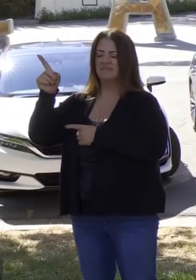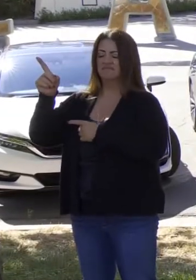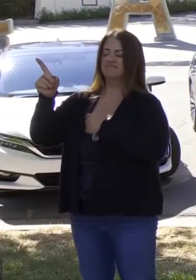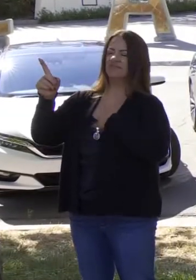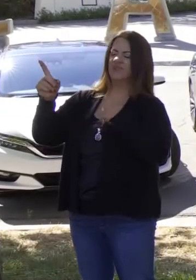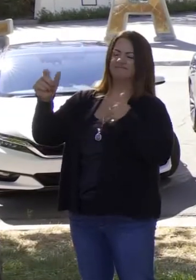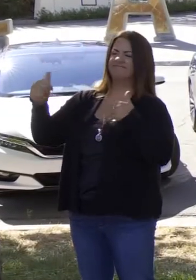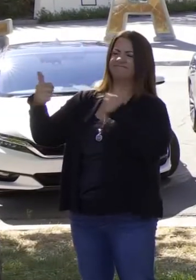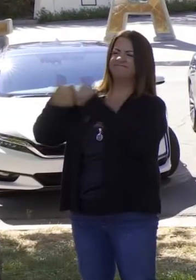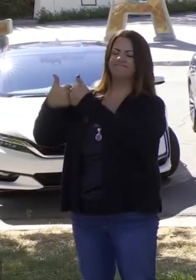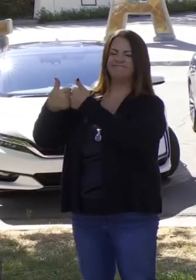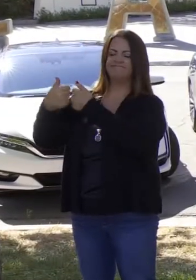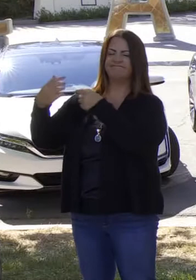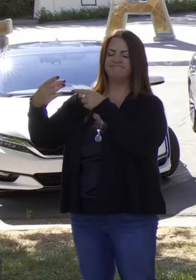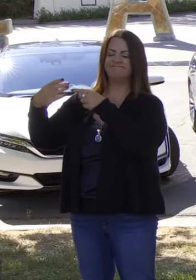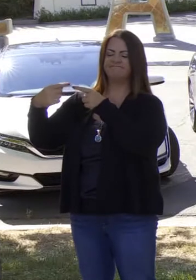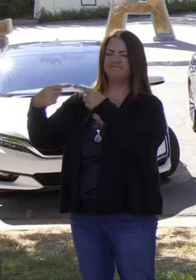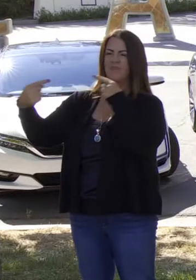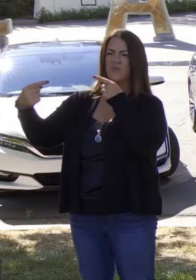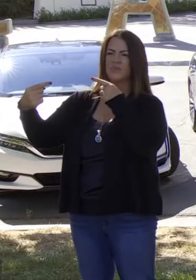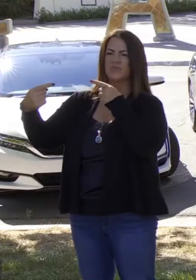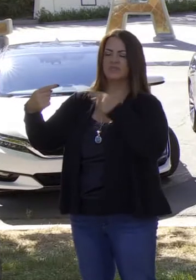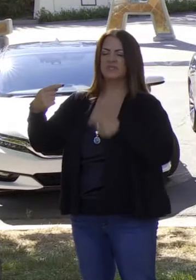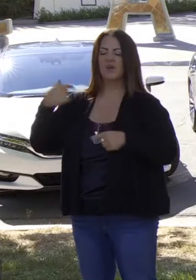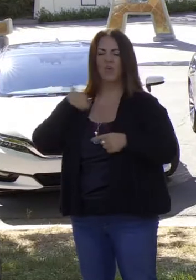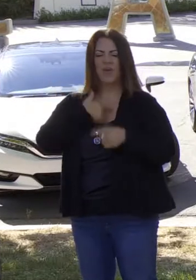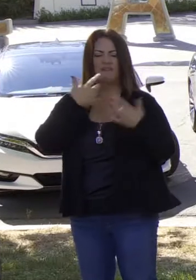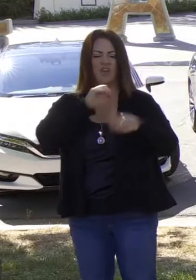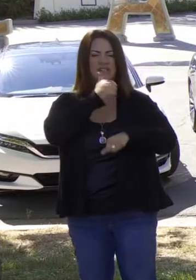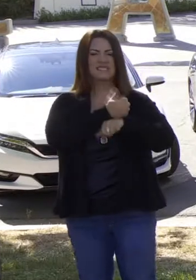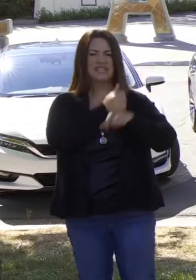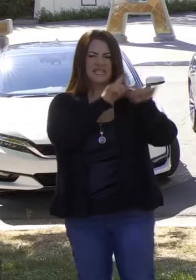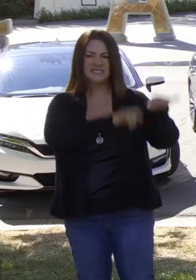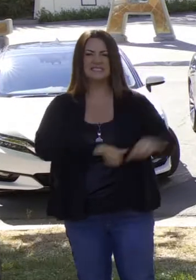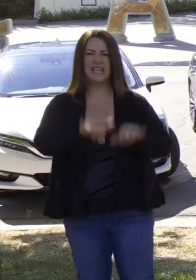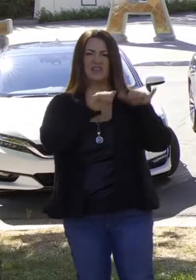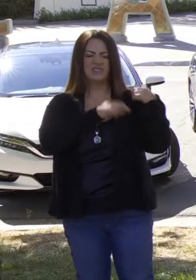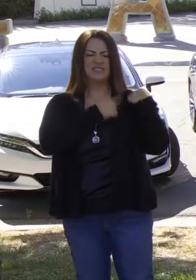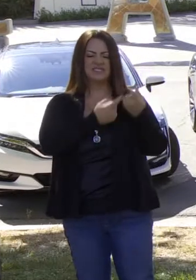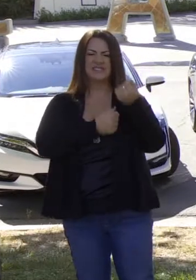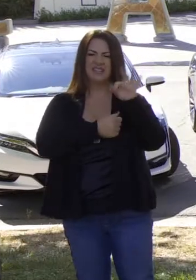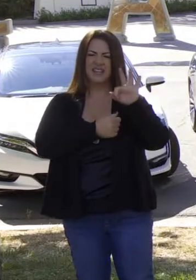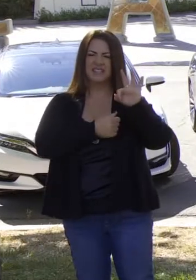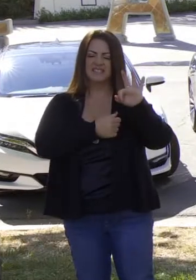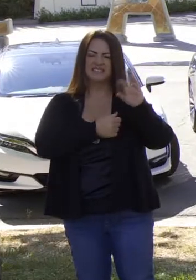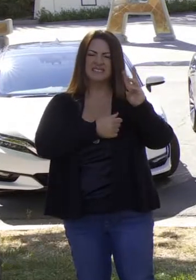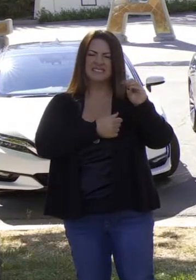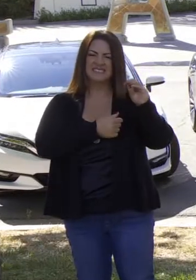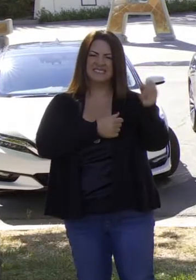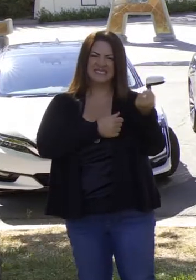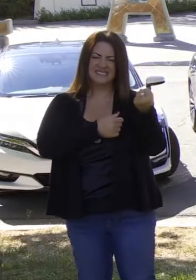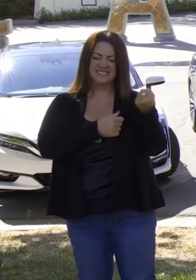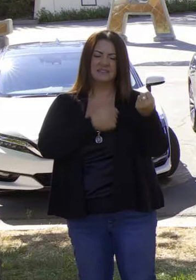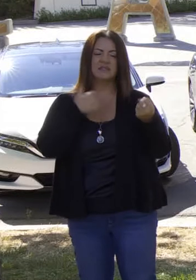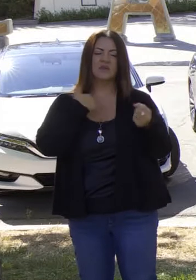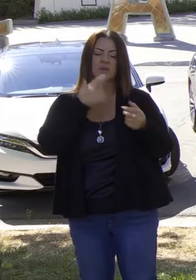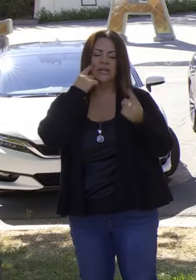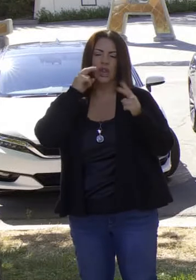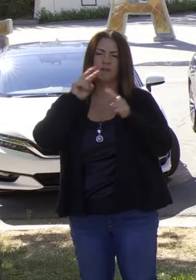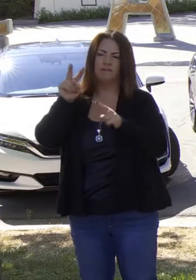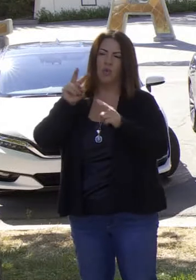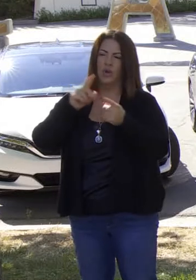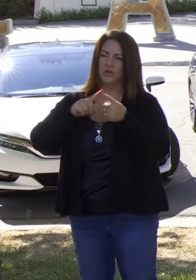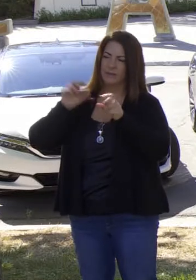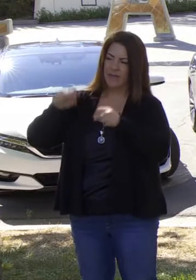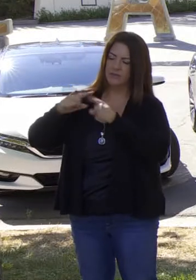de Trump. Yo creo que la ley de aire limpio nos da la autoridad para establecer esto que ha estado establecido desde fines de los 60